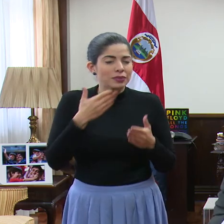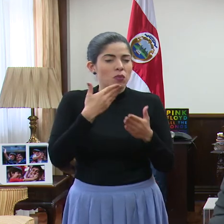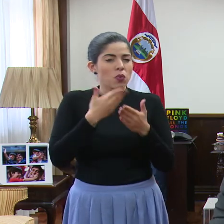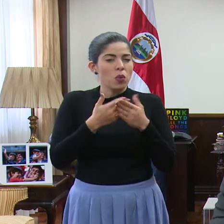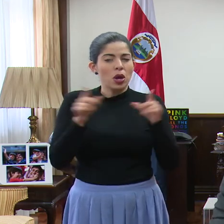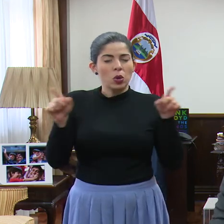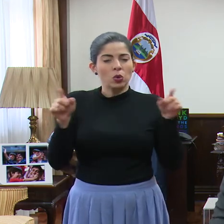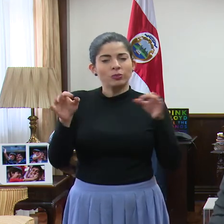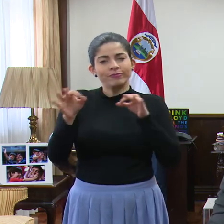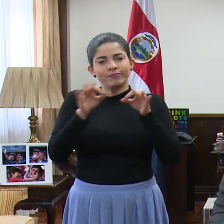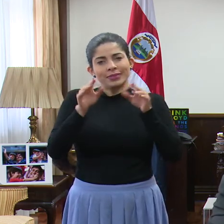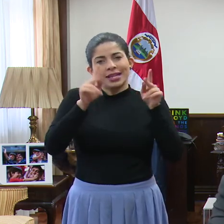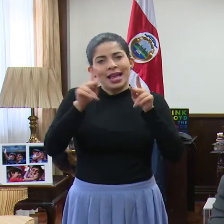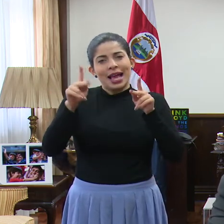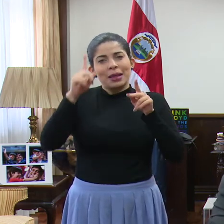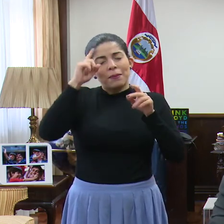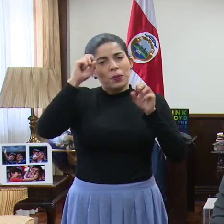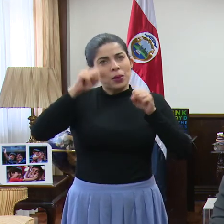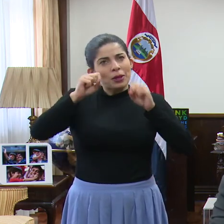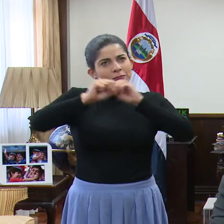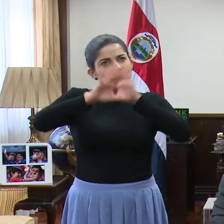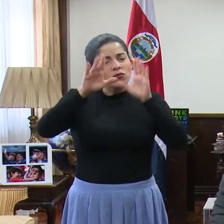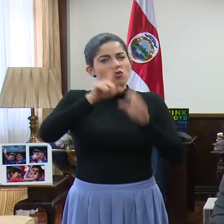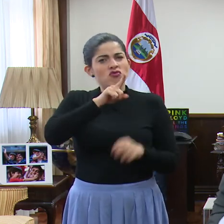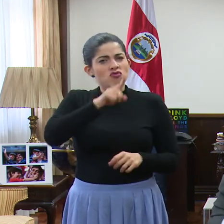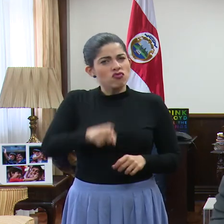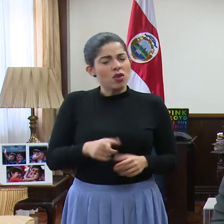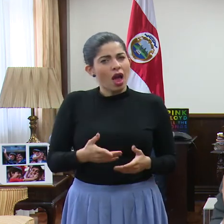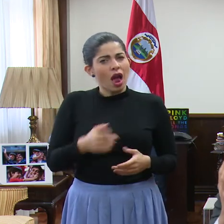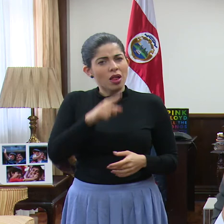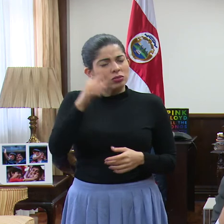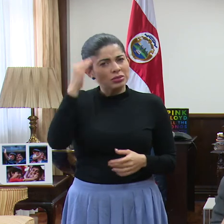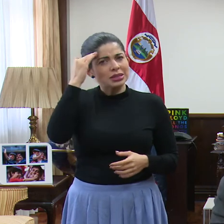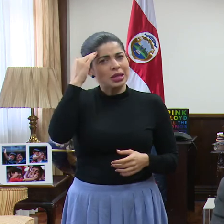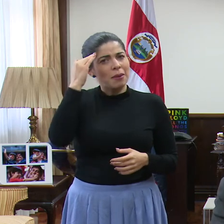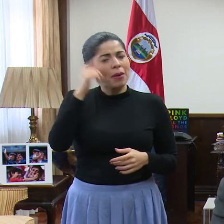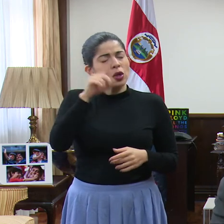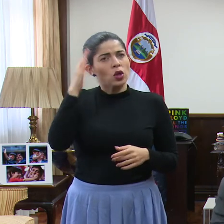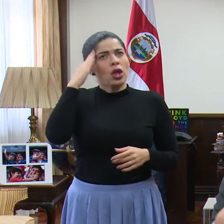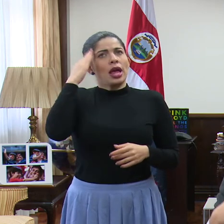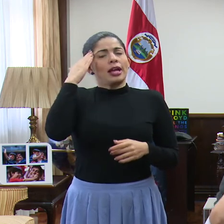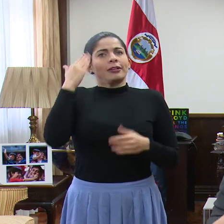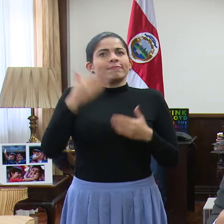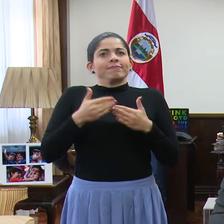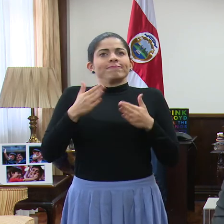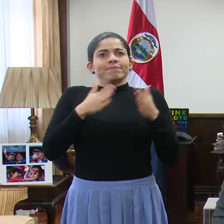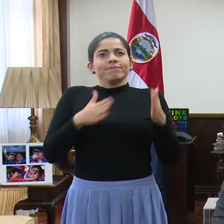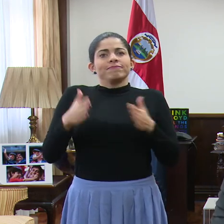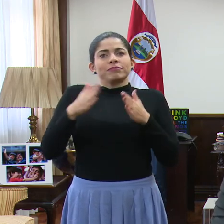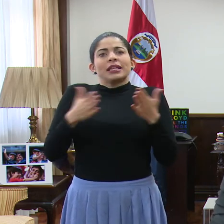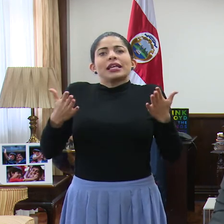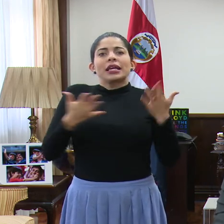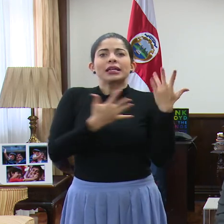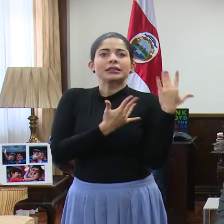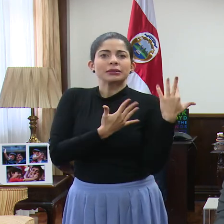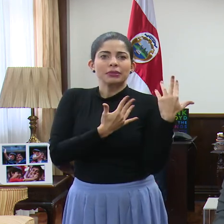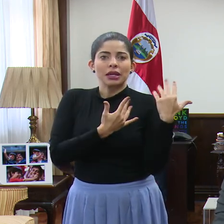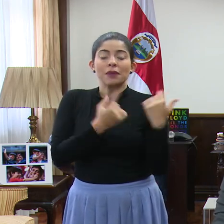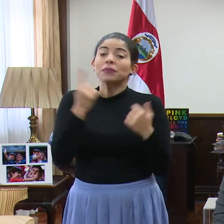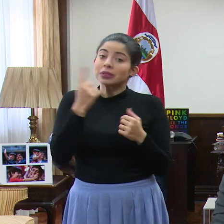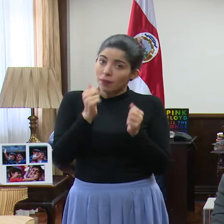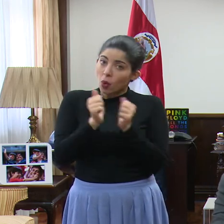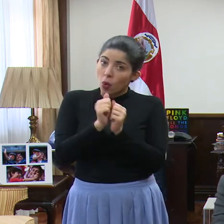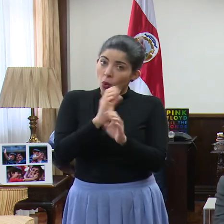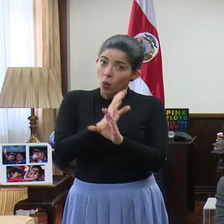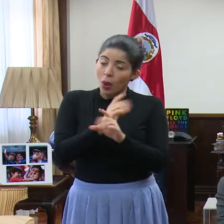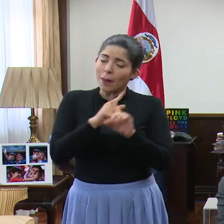darle a la gente esa noción de realismo para que todos nos sacamos una idea de qué podemos esperar, siempre cuidándonos.